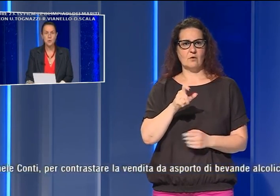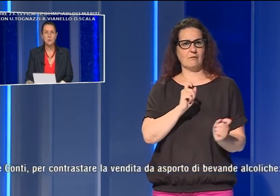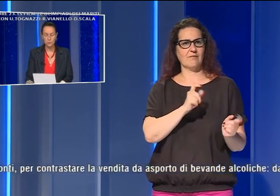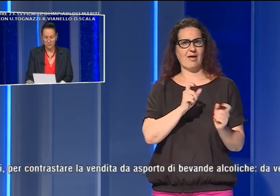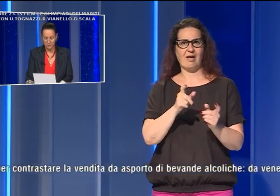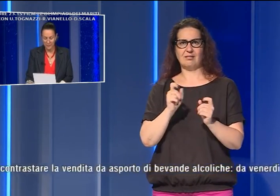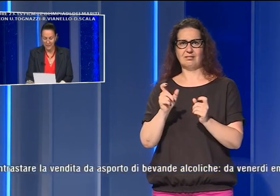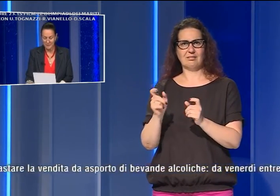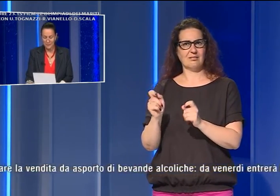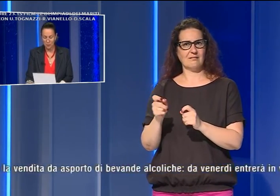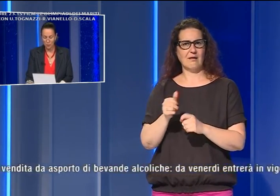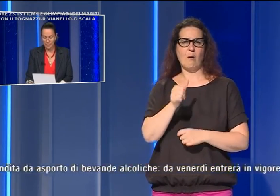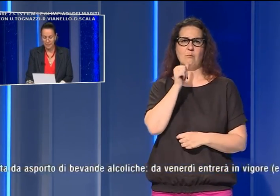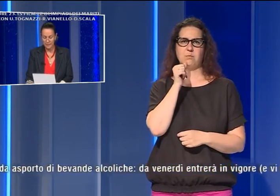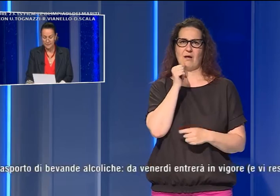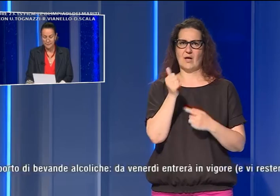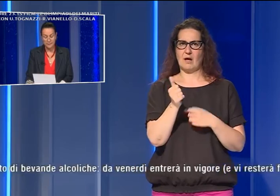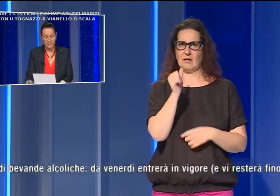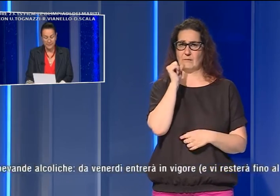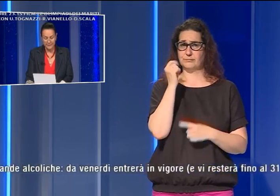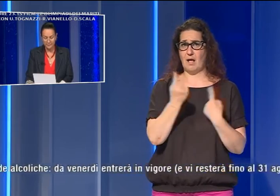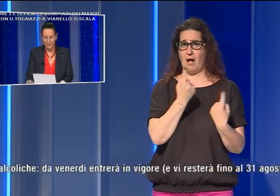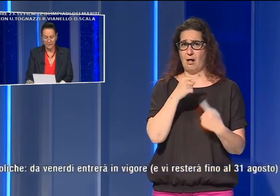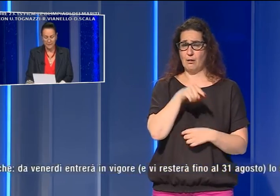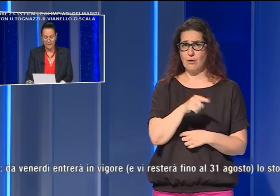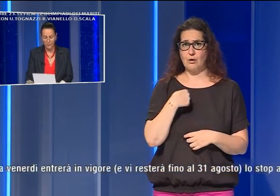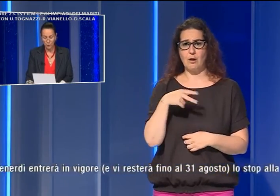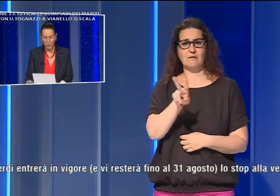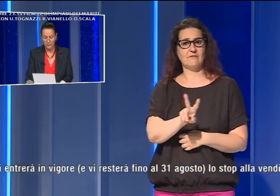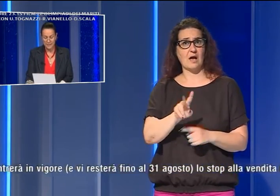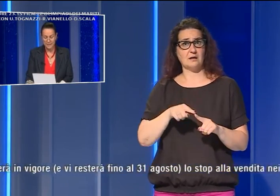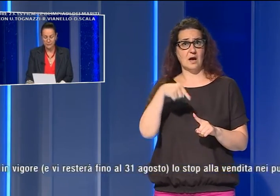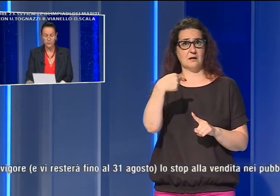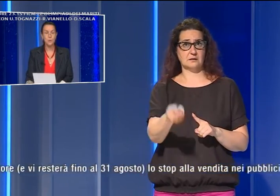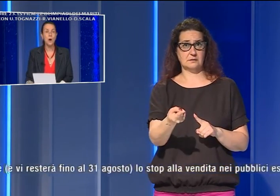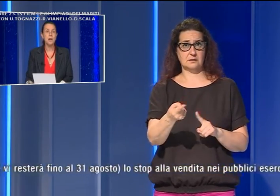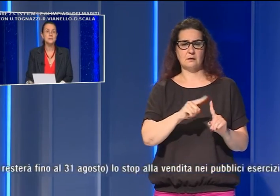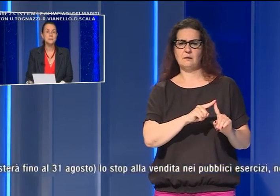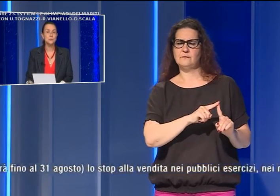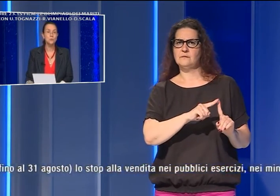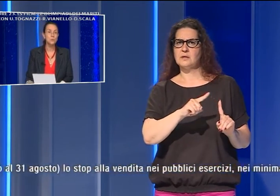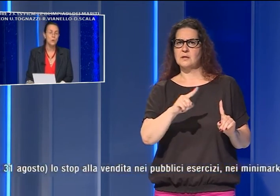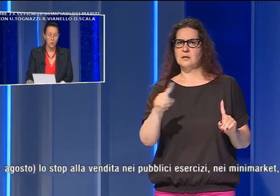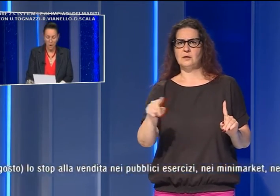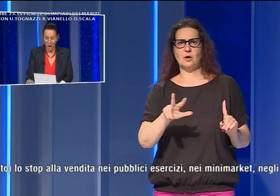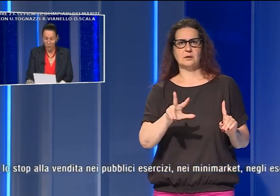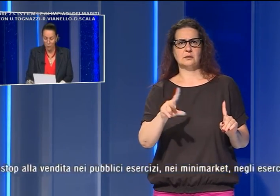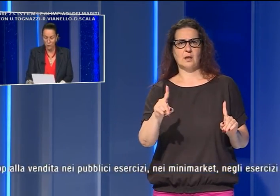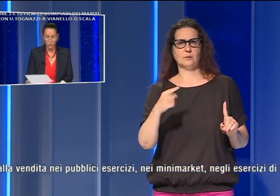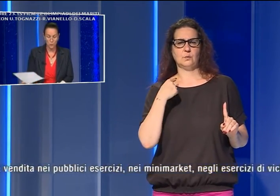da asporto di bevande alcoliche. Da venerdì entrerà in vigore, vi resterà fino al 31